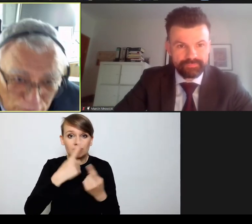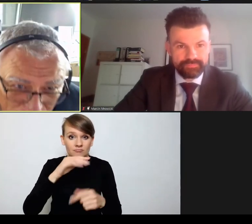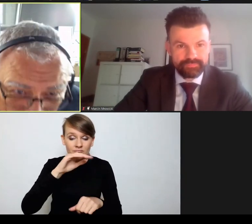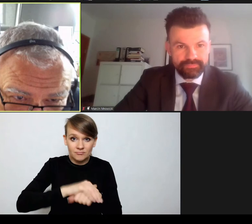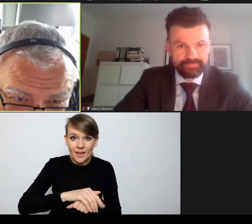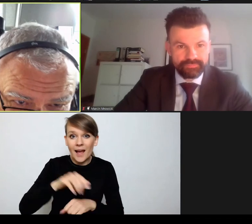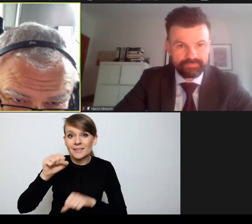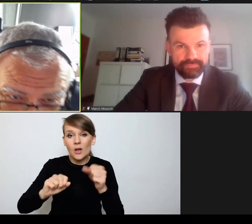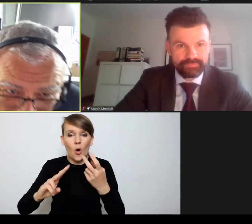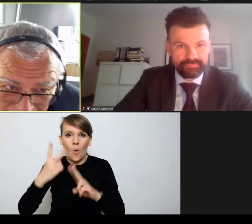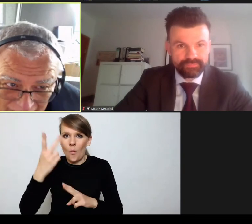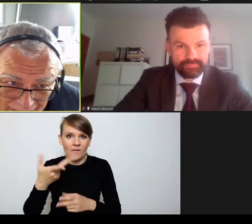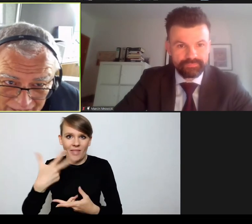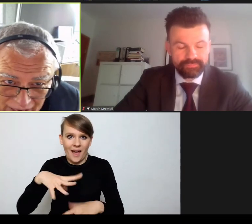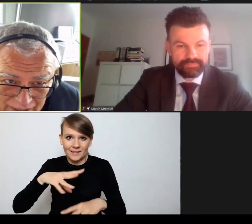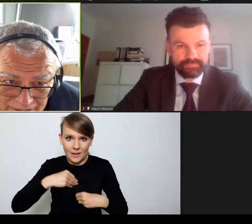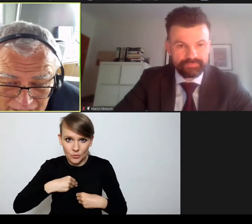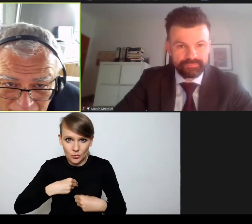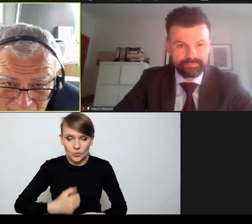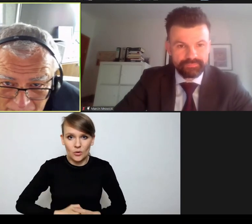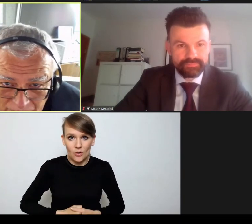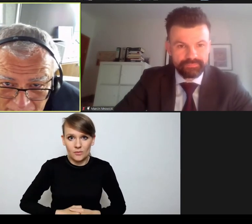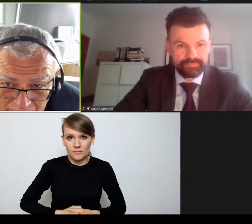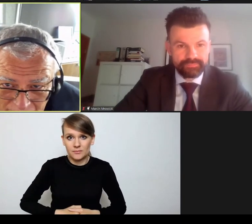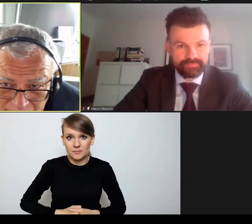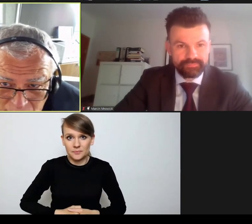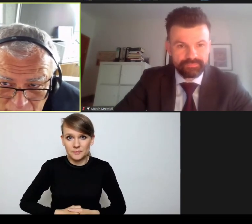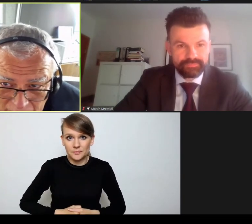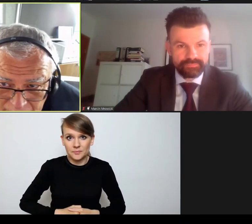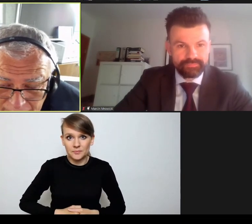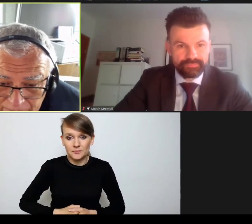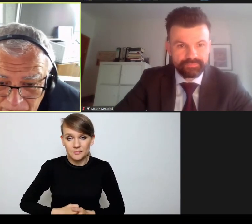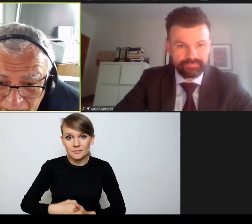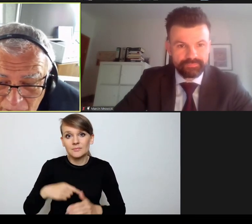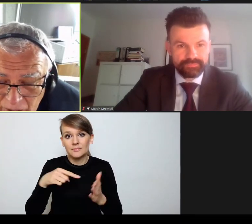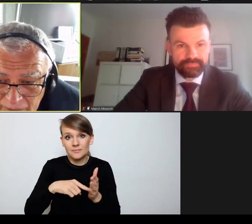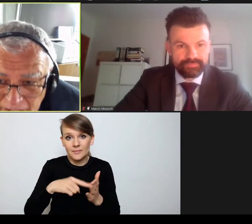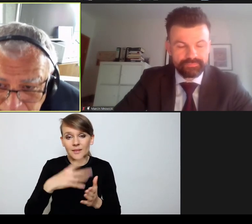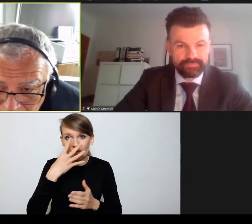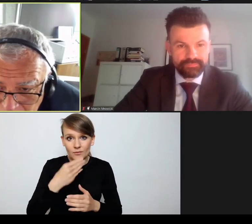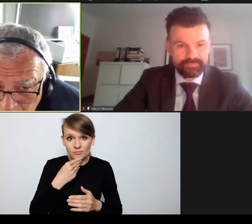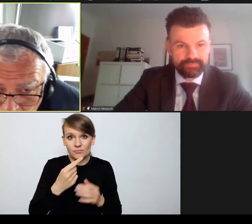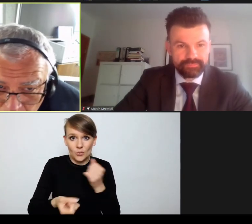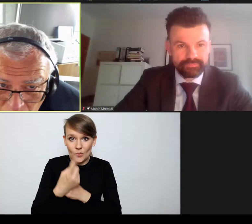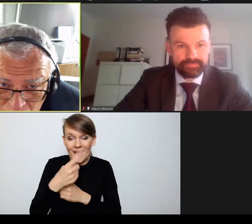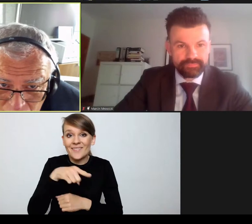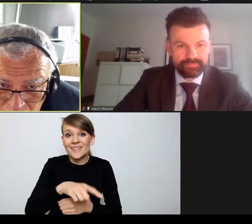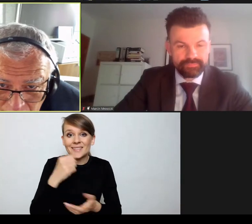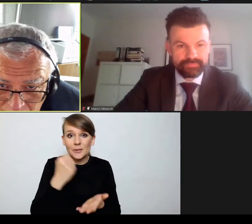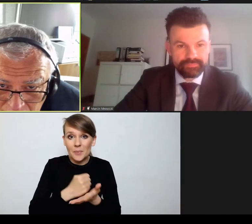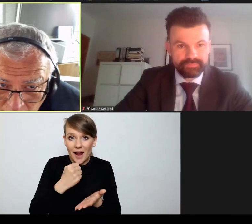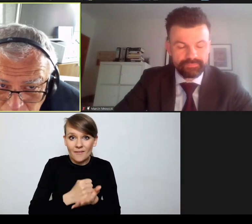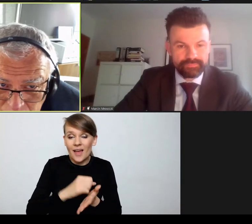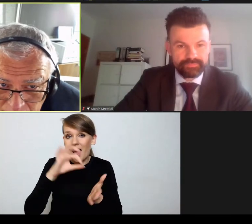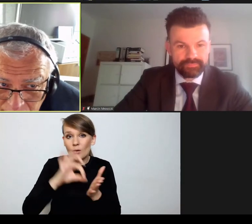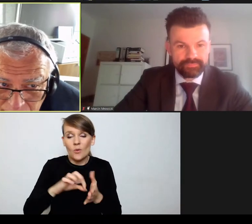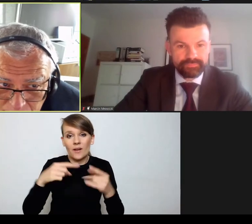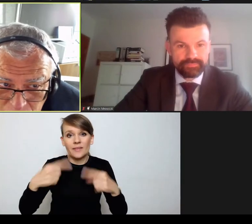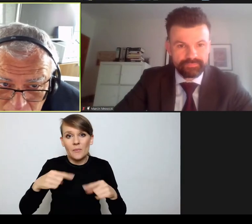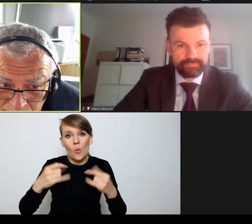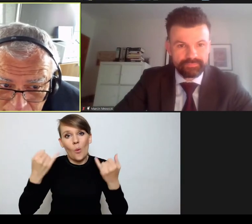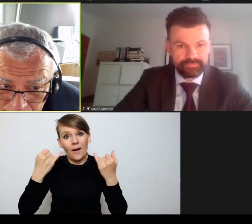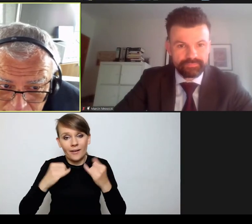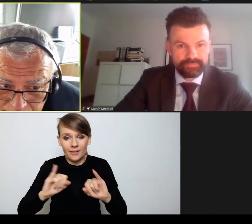odwoławczym. W z jaki jest tego rezultat. Akurat w tej sprawie nie było innej opcji.